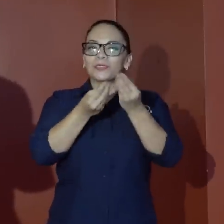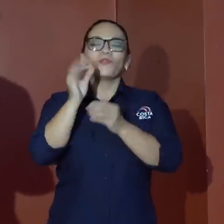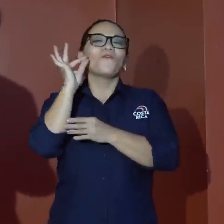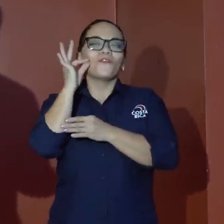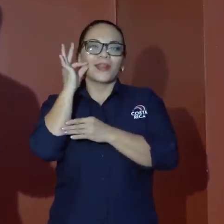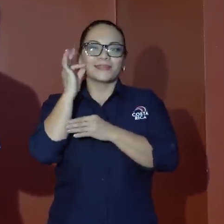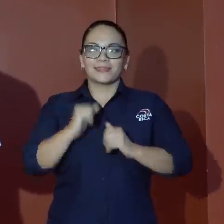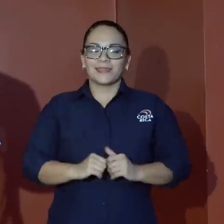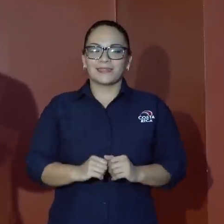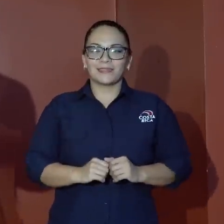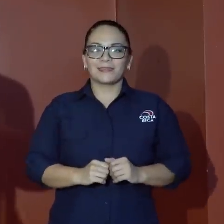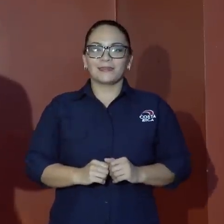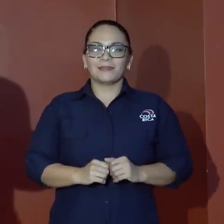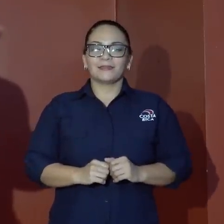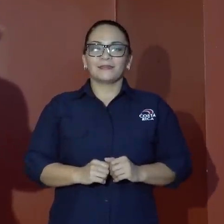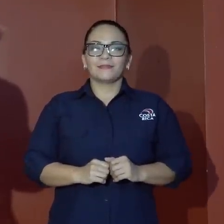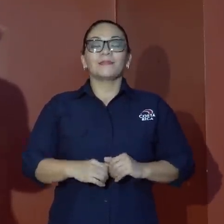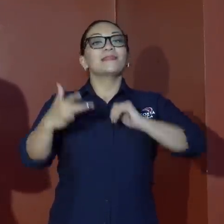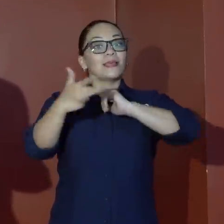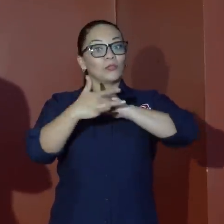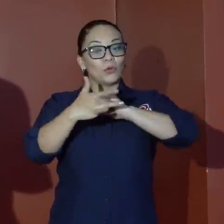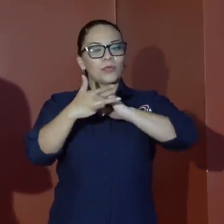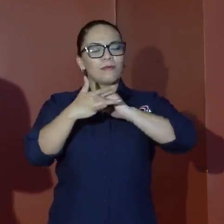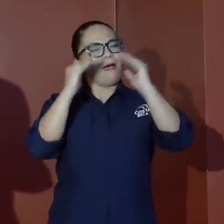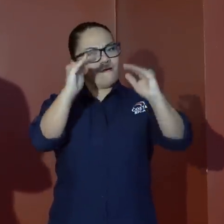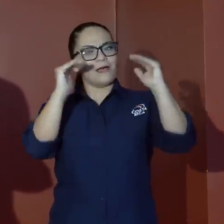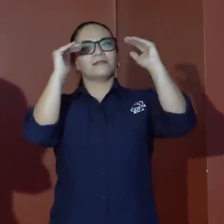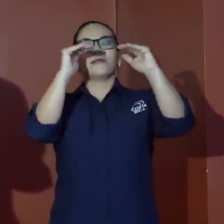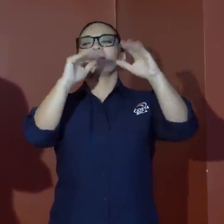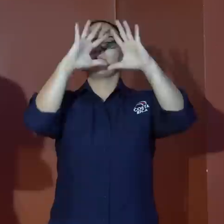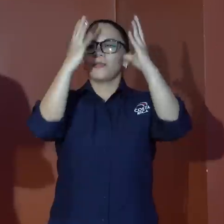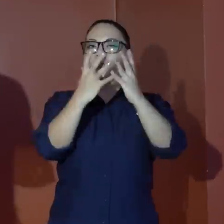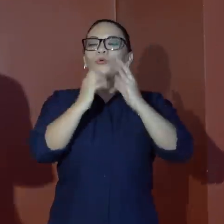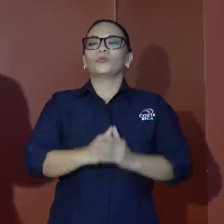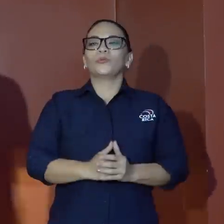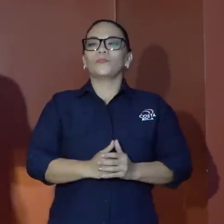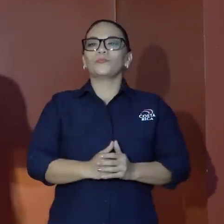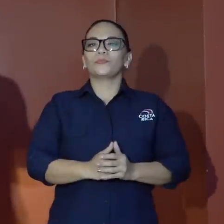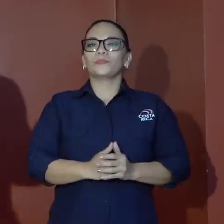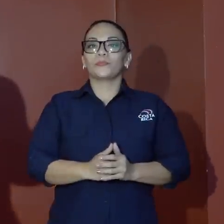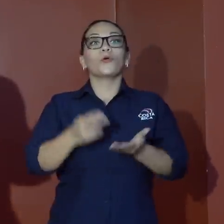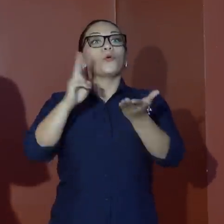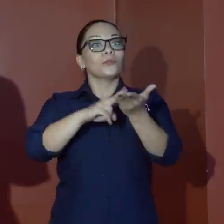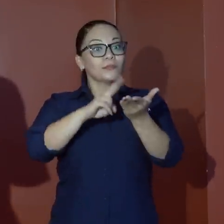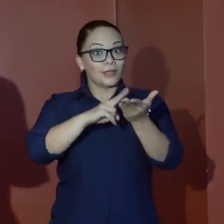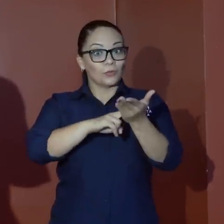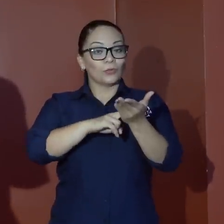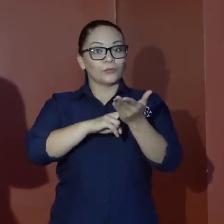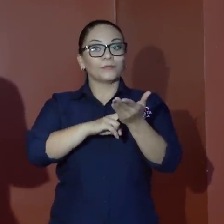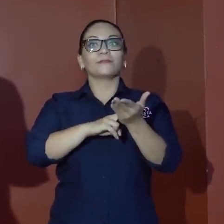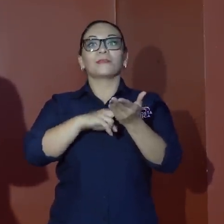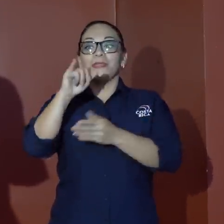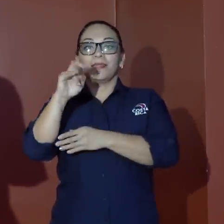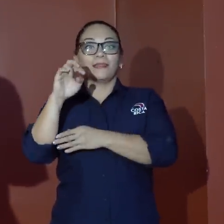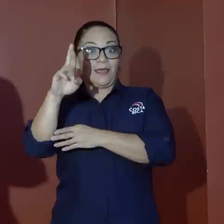fresas con la tecnología más avanzada del mundo, contrato de arrendamiento del